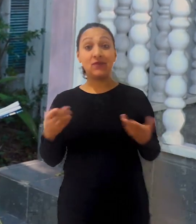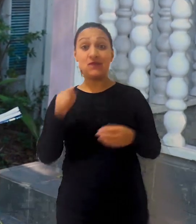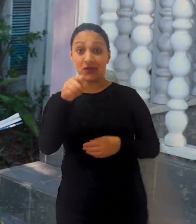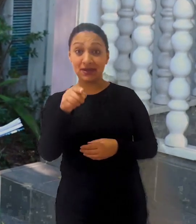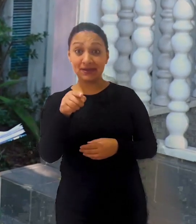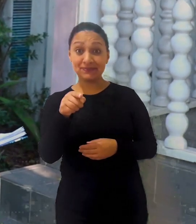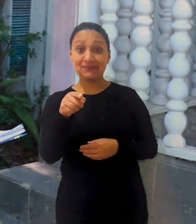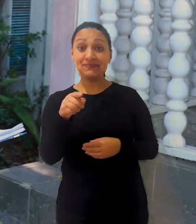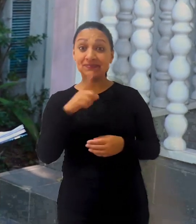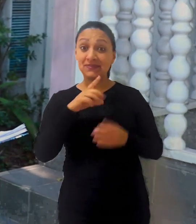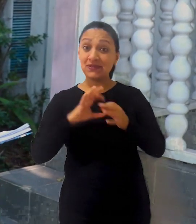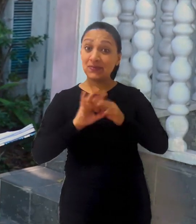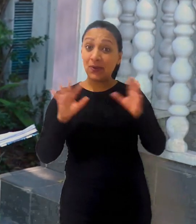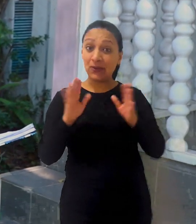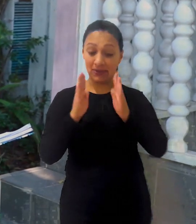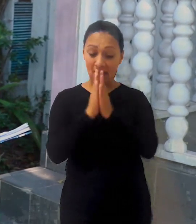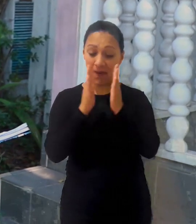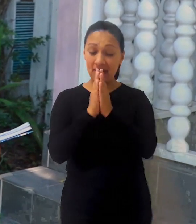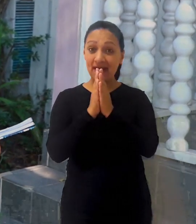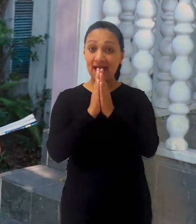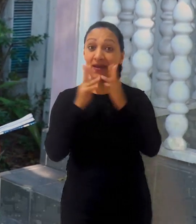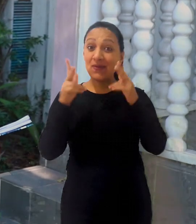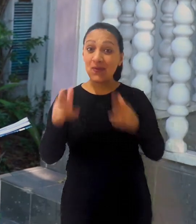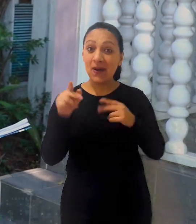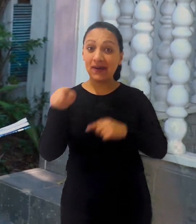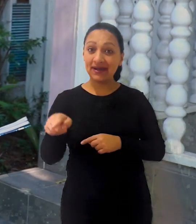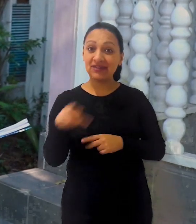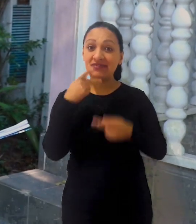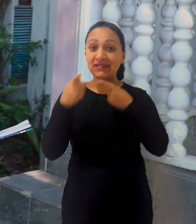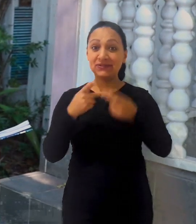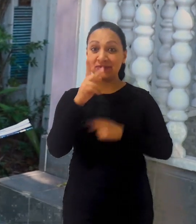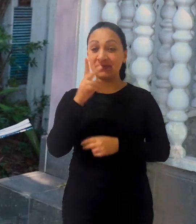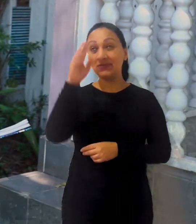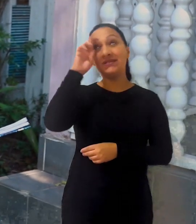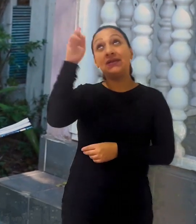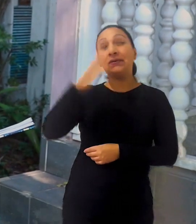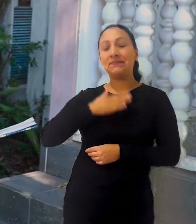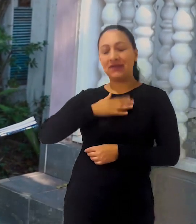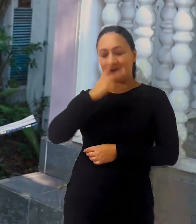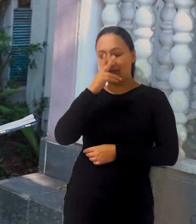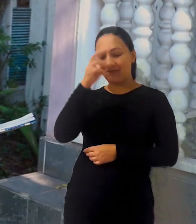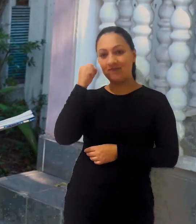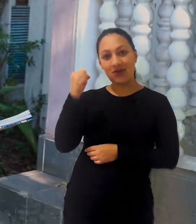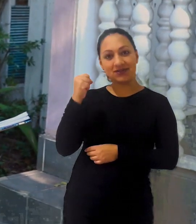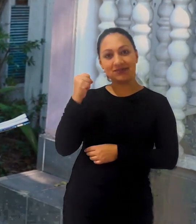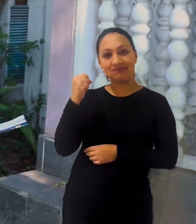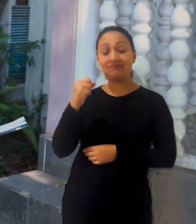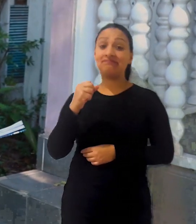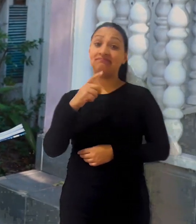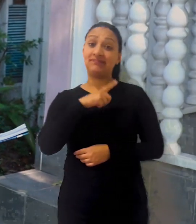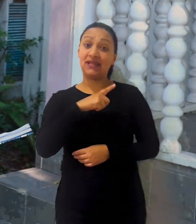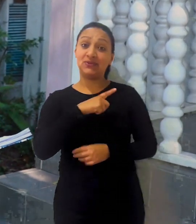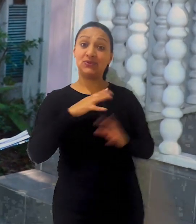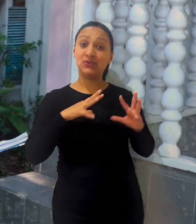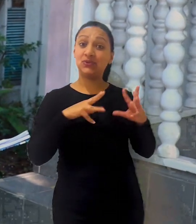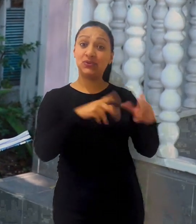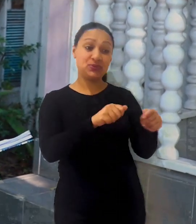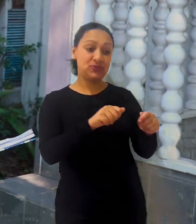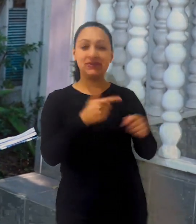você está disposto a fazer a mesma oração de Abacuque? declare que o Senhor é a tua força tendo tudo ou não